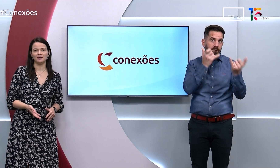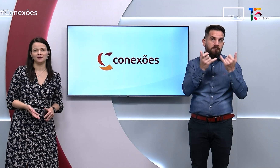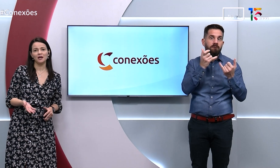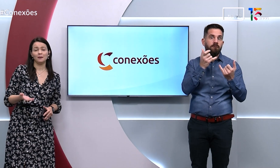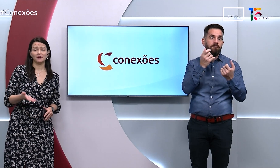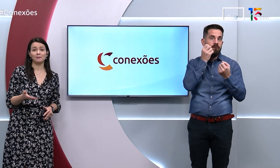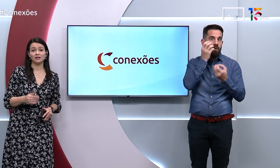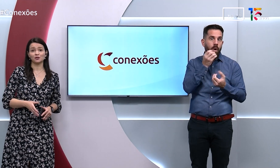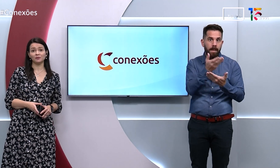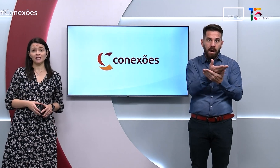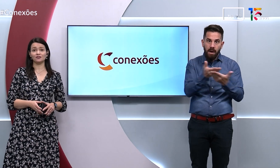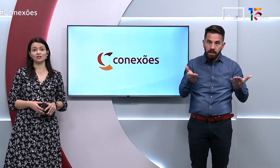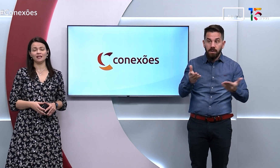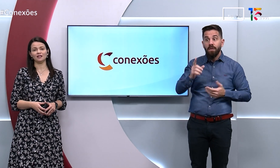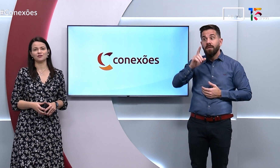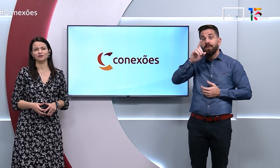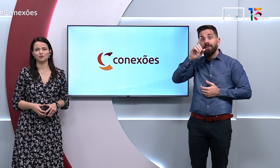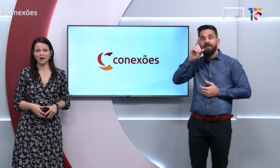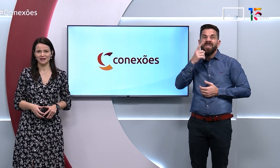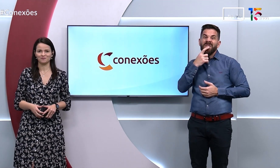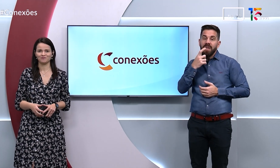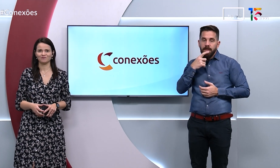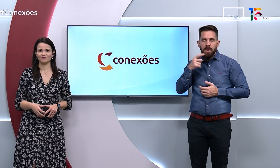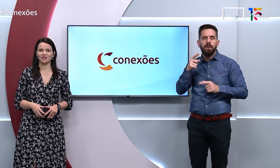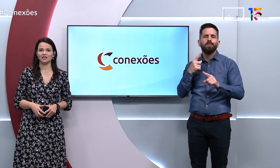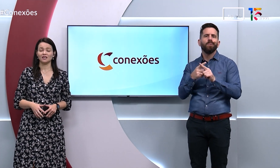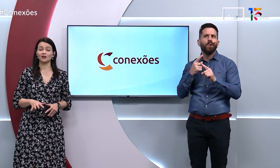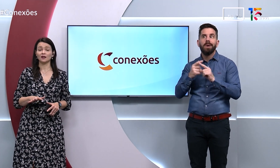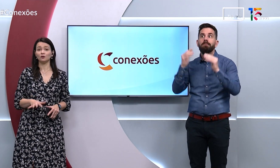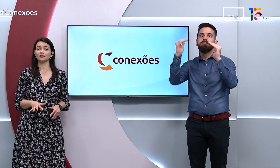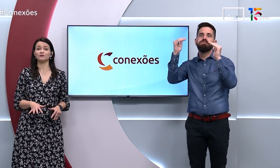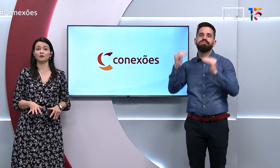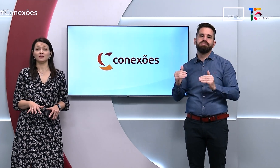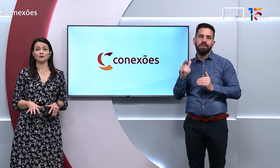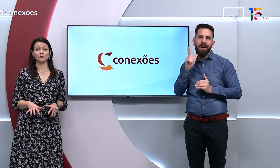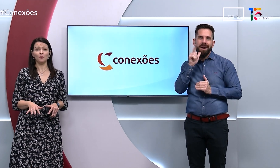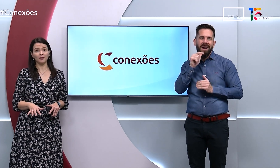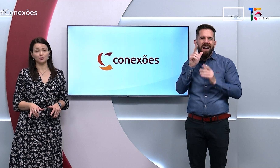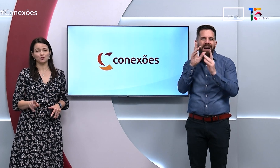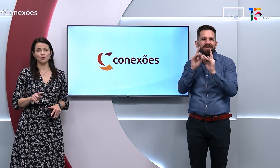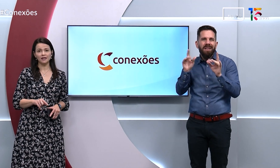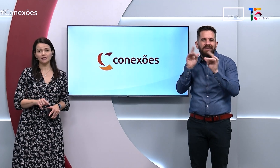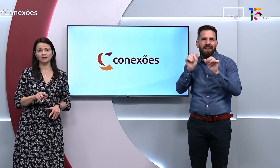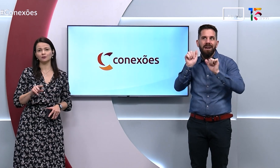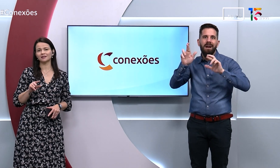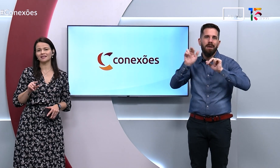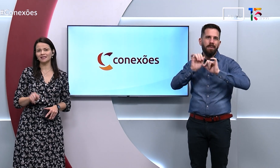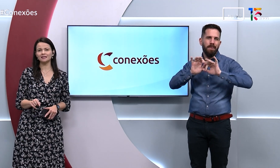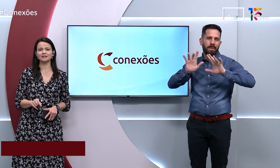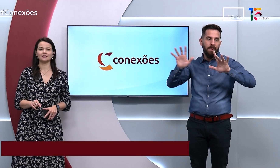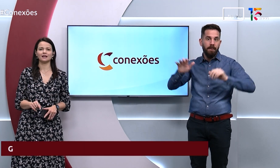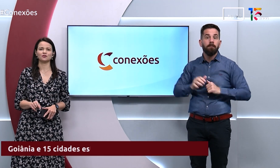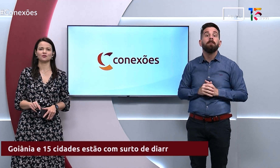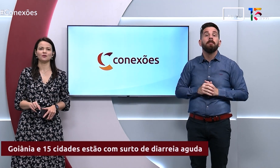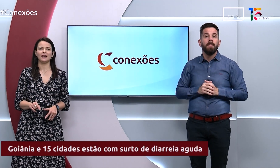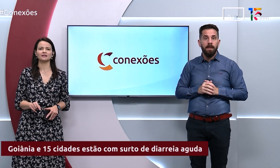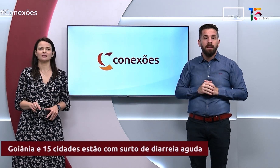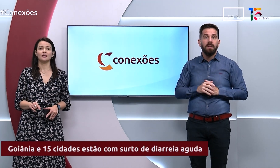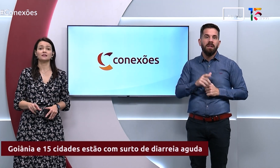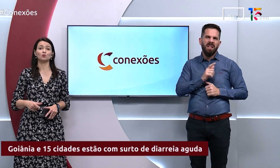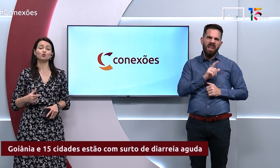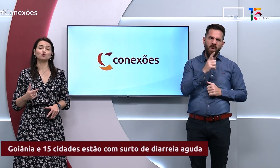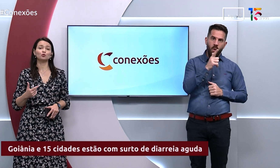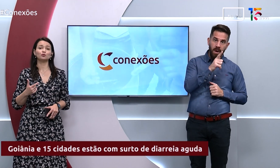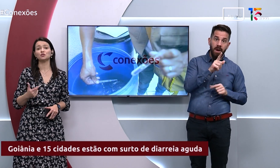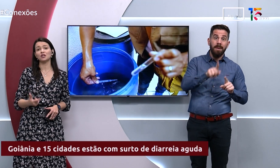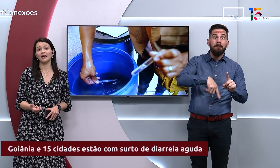alerta vermelho para a baixa umidade relativa do ar. Agora, outra informação preocupante. As Goiânia e outras 15 cidades de Goiás